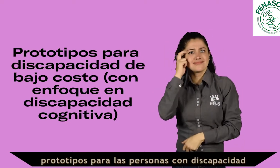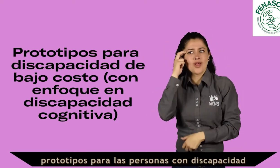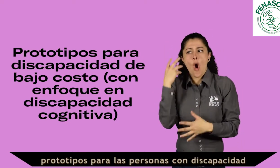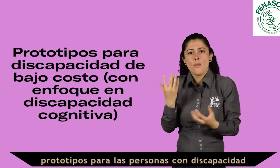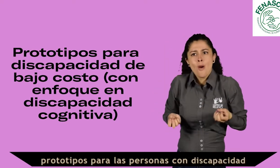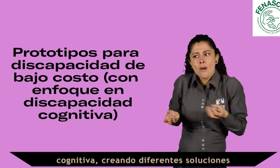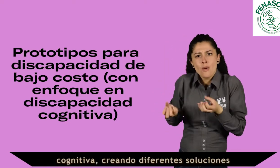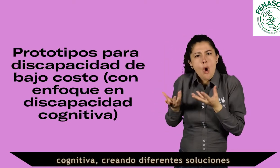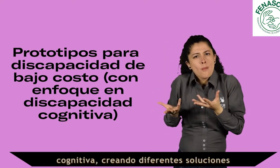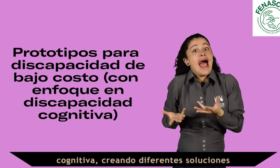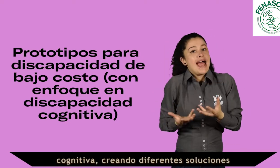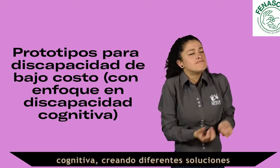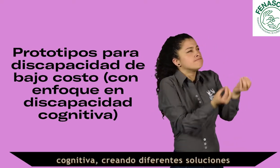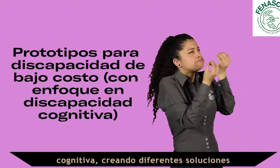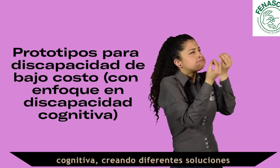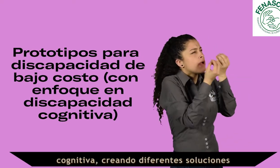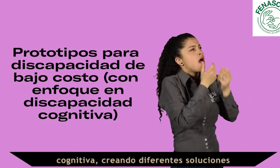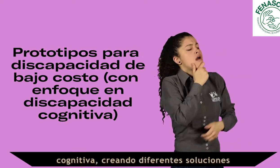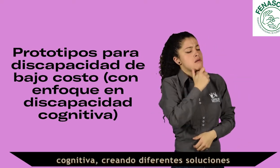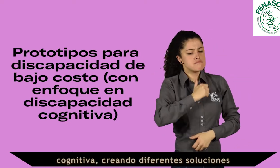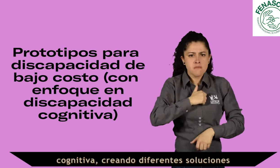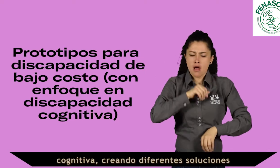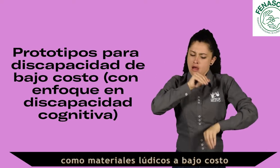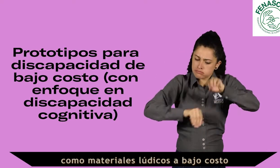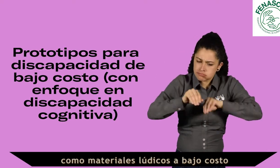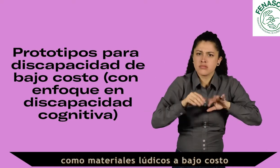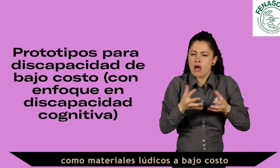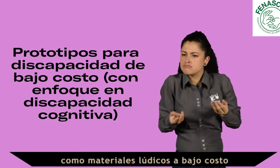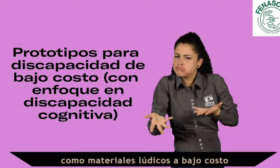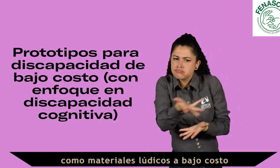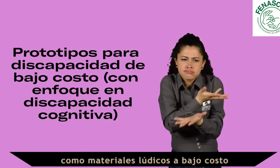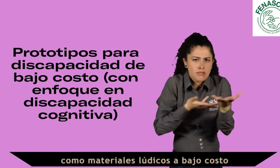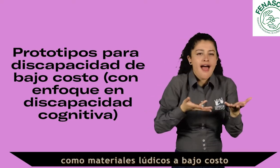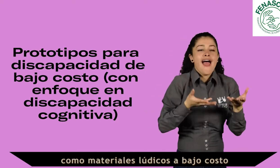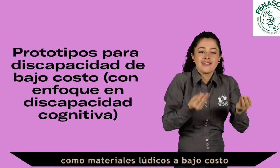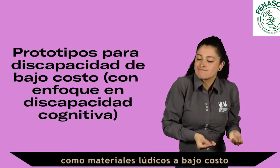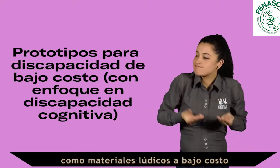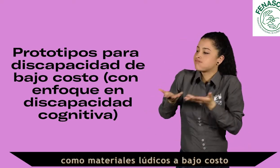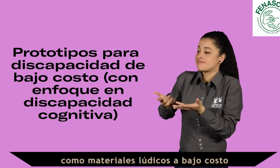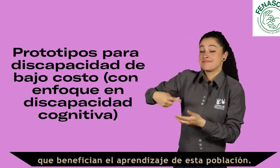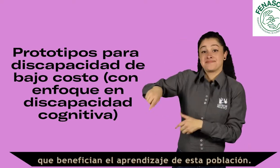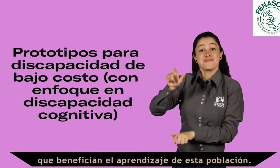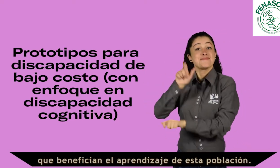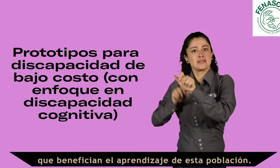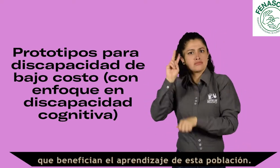discapacidad cognitiva, creando diferentes soluciones como materiales lúdicos a bajo costo que benefician el